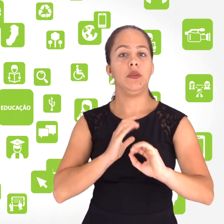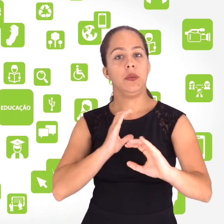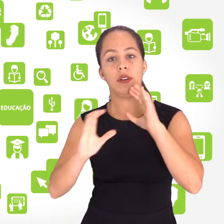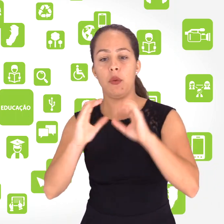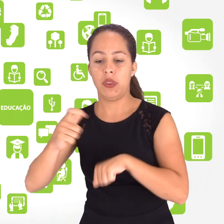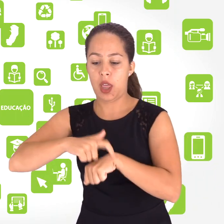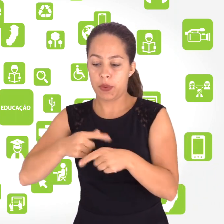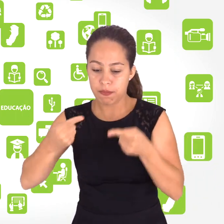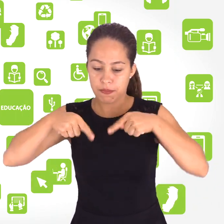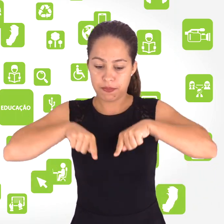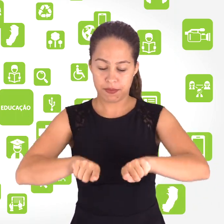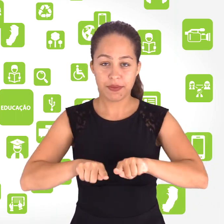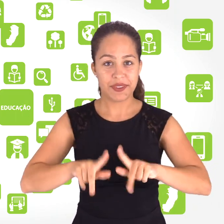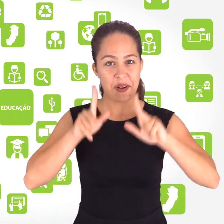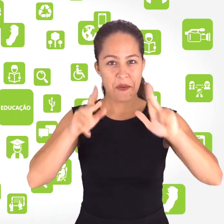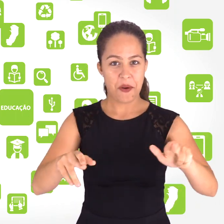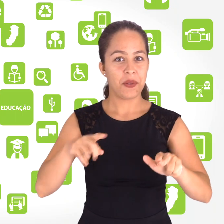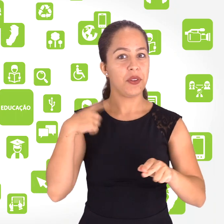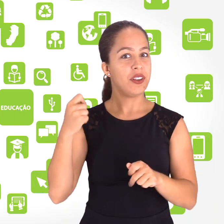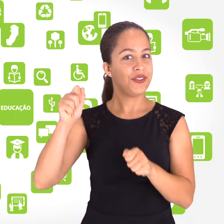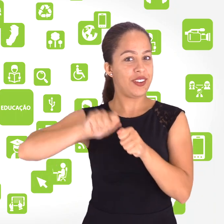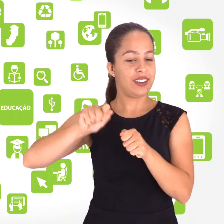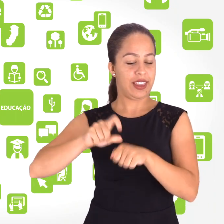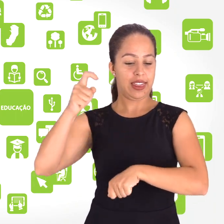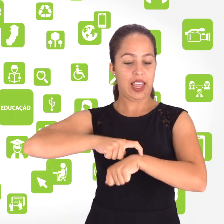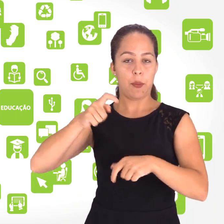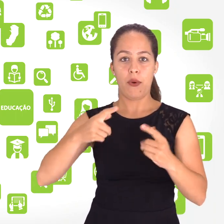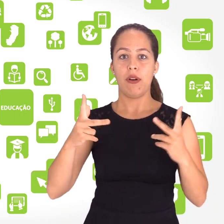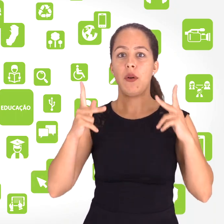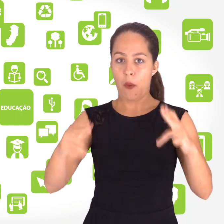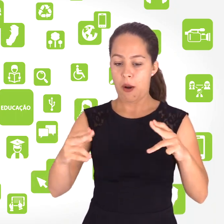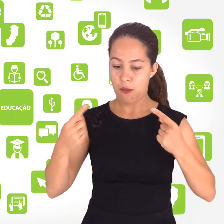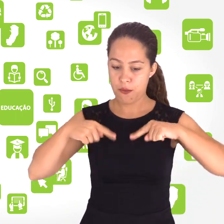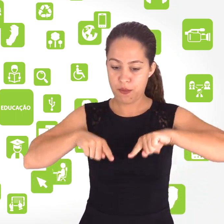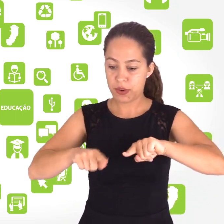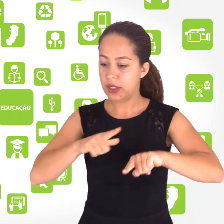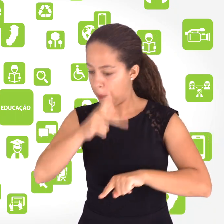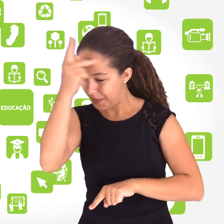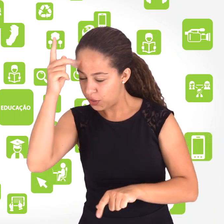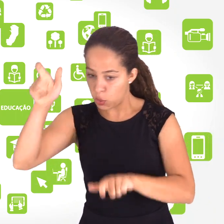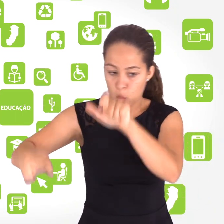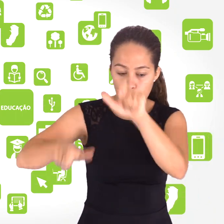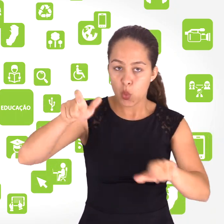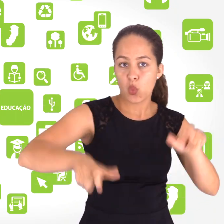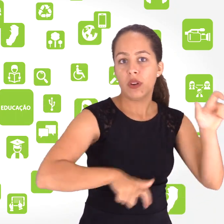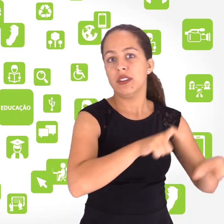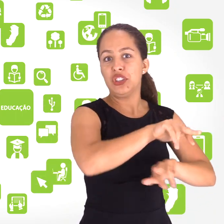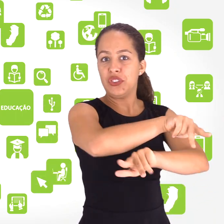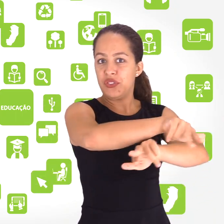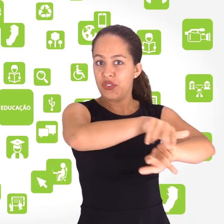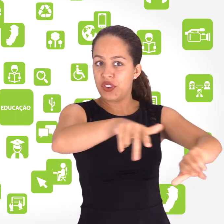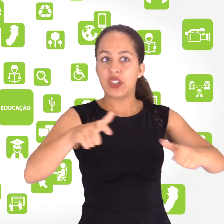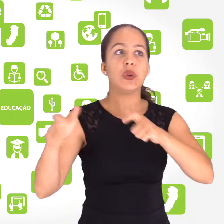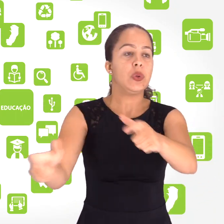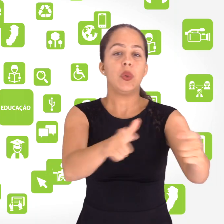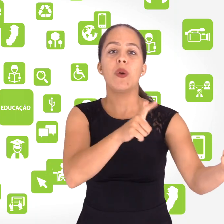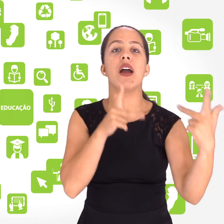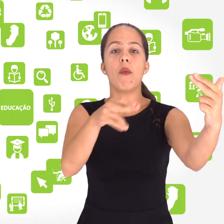no AVA, por meio de uma comunicação síncrona, que é essa comunicação que a gente faz em tempo real, diferentes